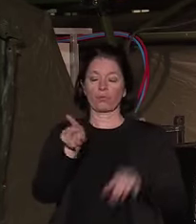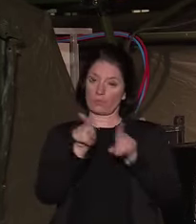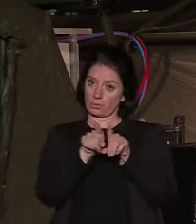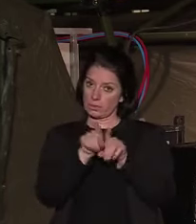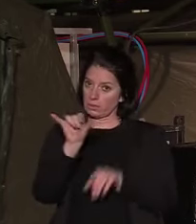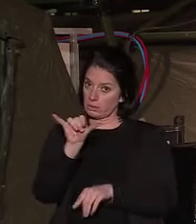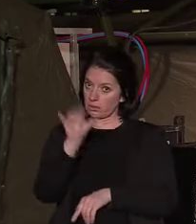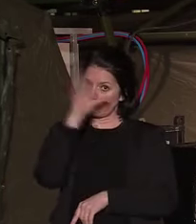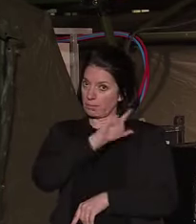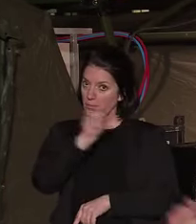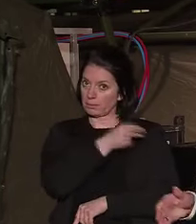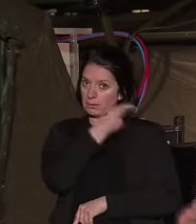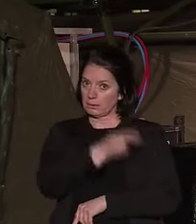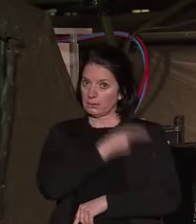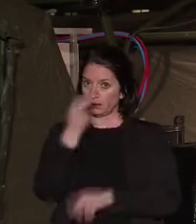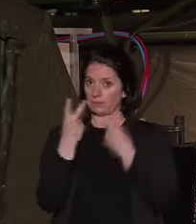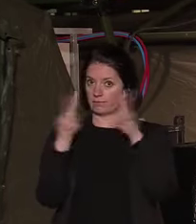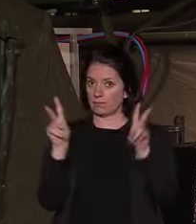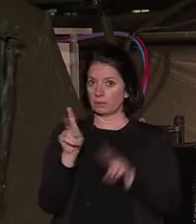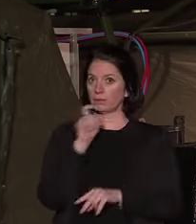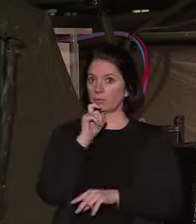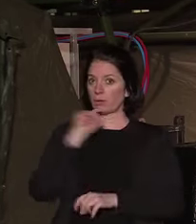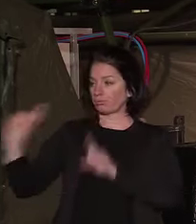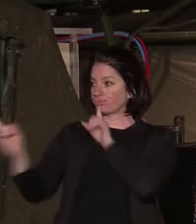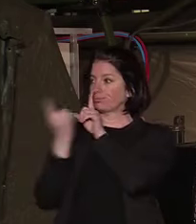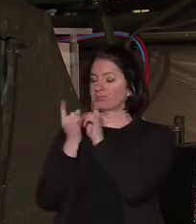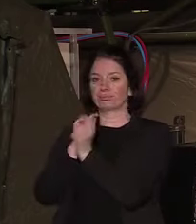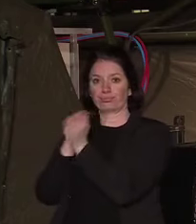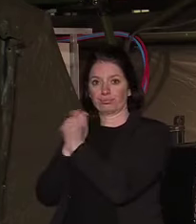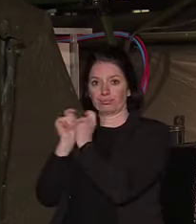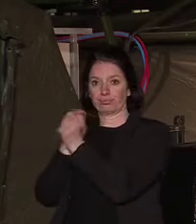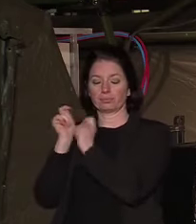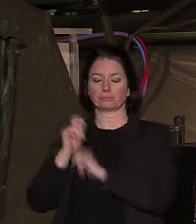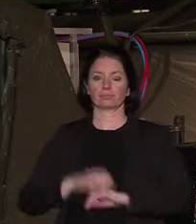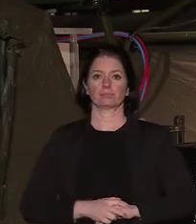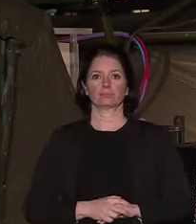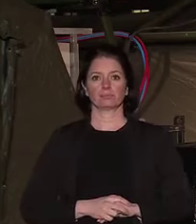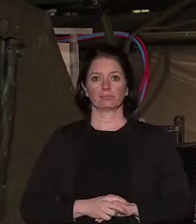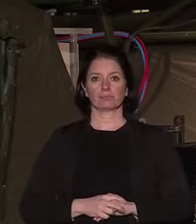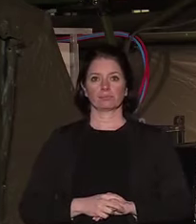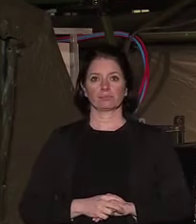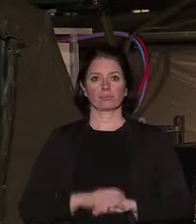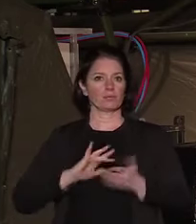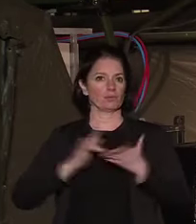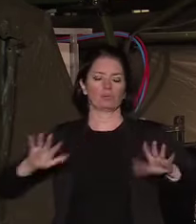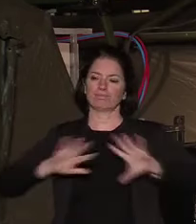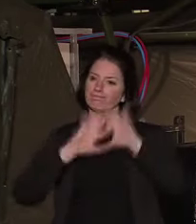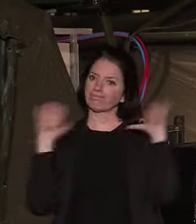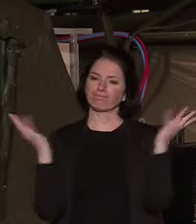ville que j'ai croisés tout à l'heure et avec qui j'ai pu discuter, et l'ensemble du secteur